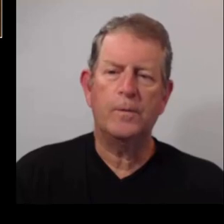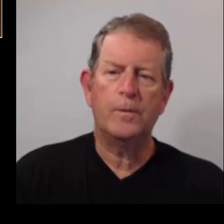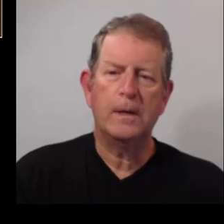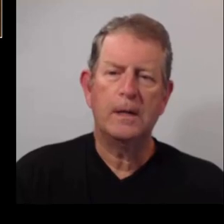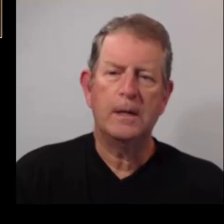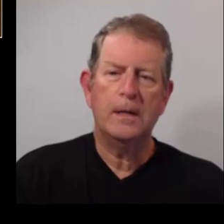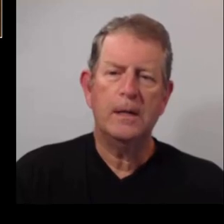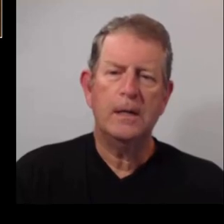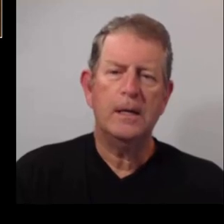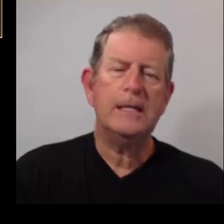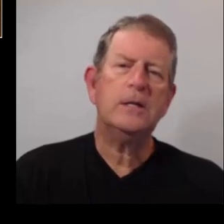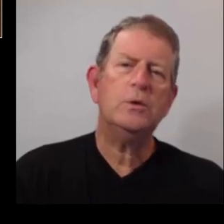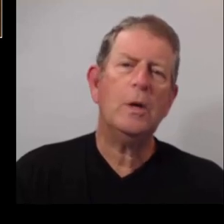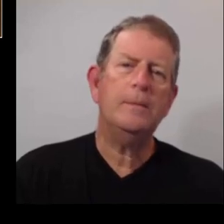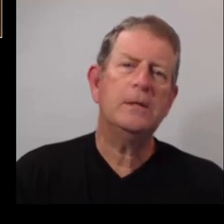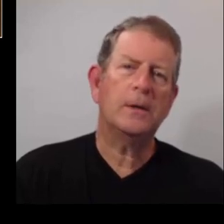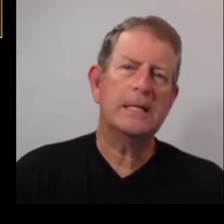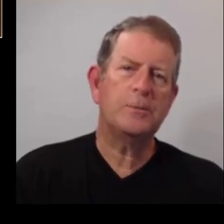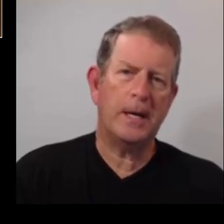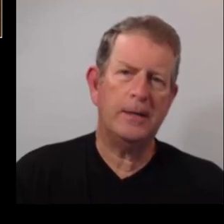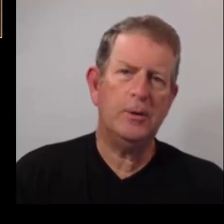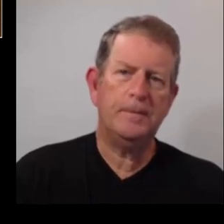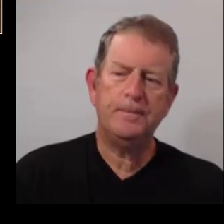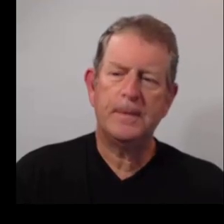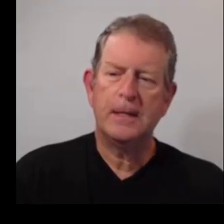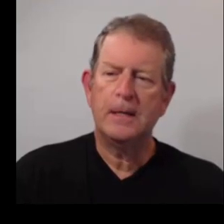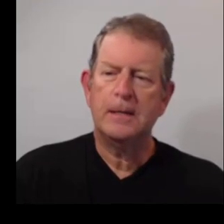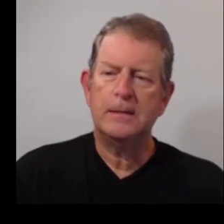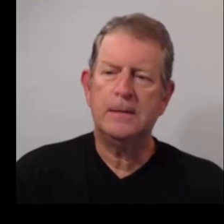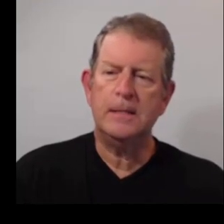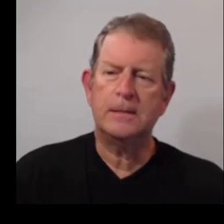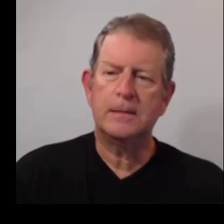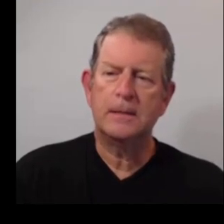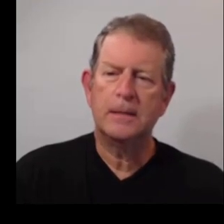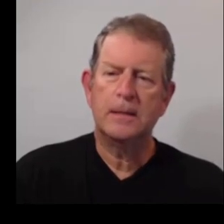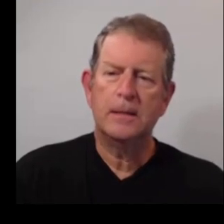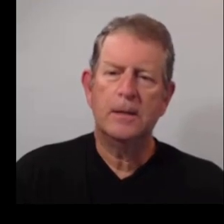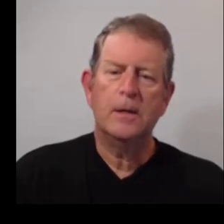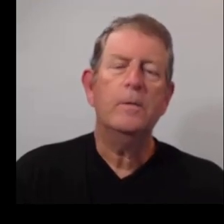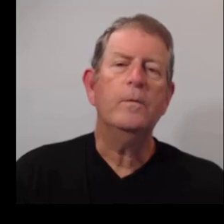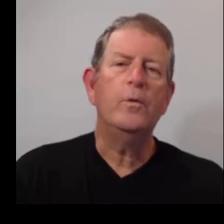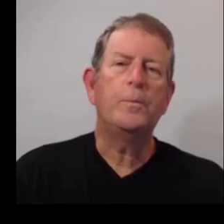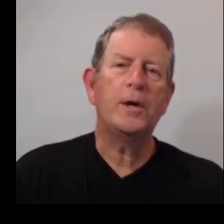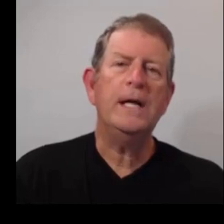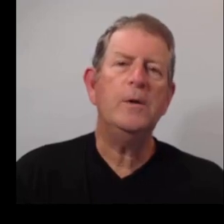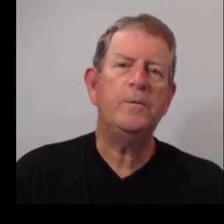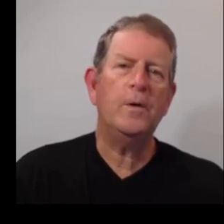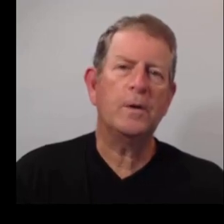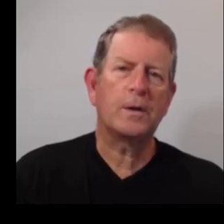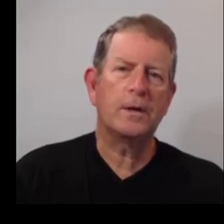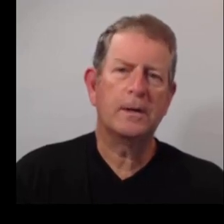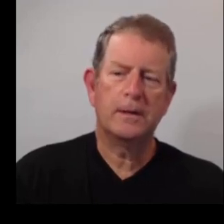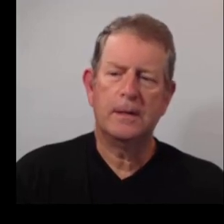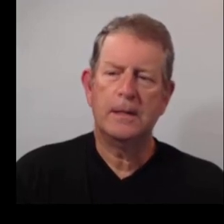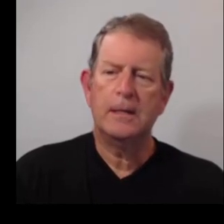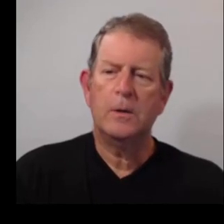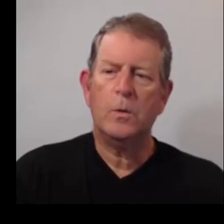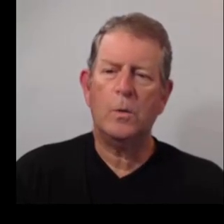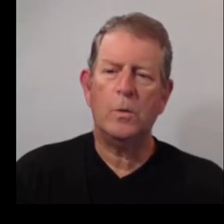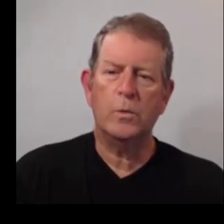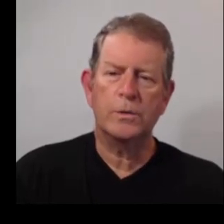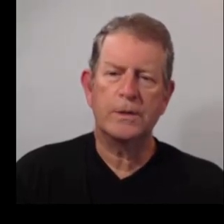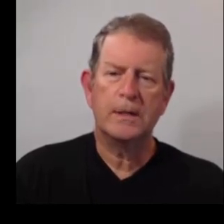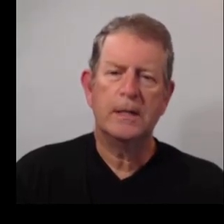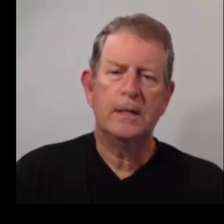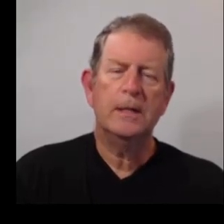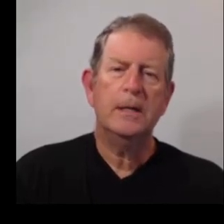9. Est-ce que tu habites en Espagne ? 10. Vous prenez le feutre ?